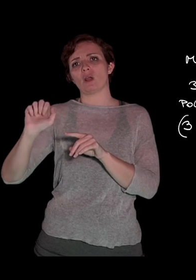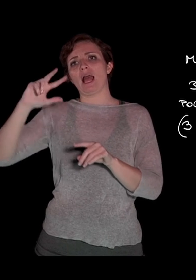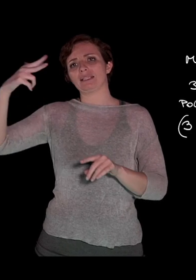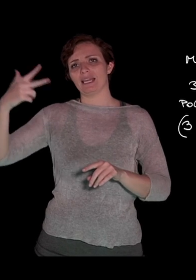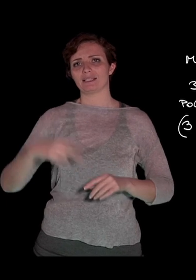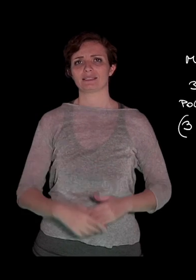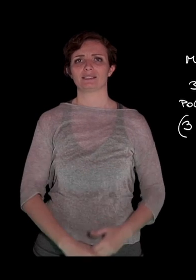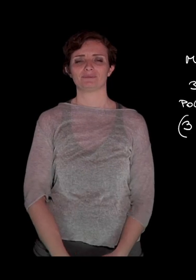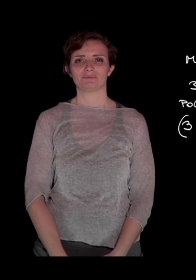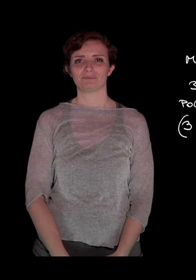terza.